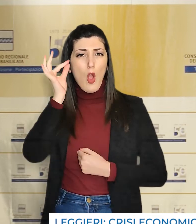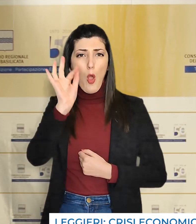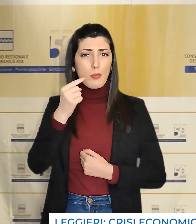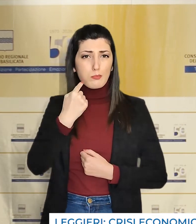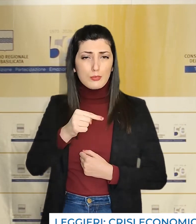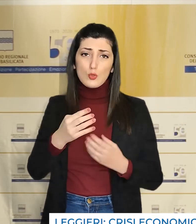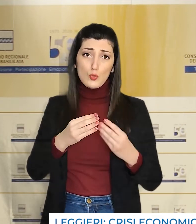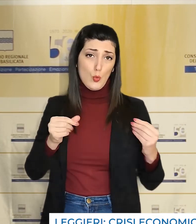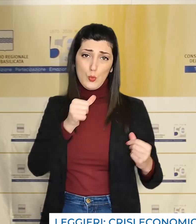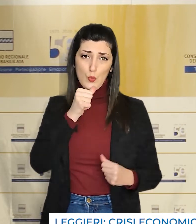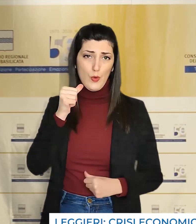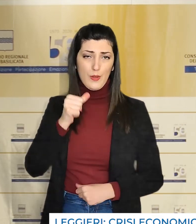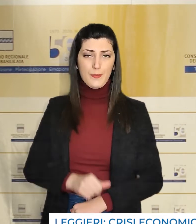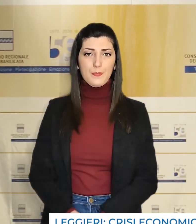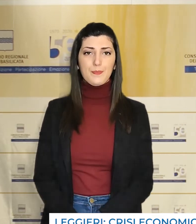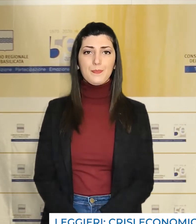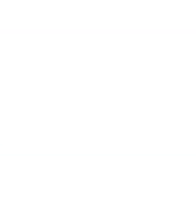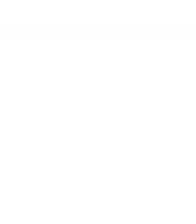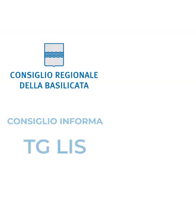mirate su questo fronte.